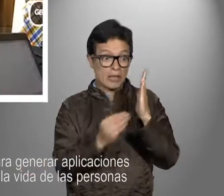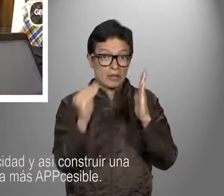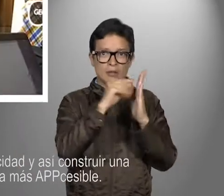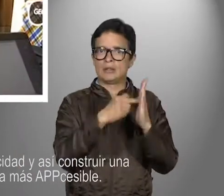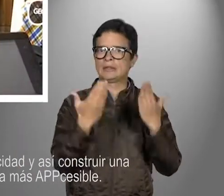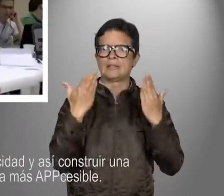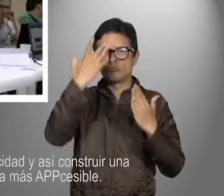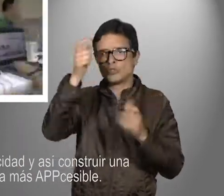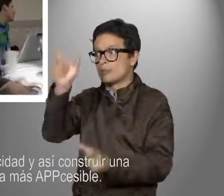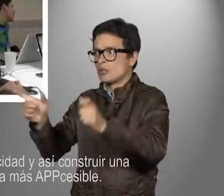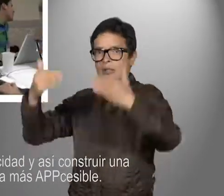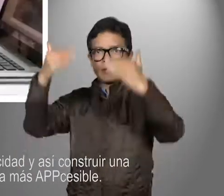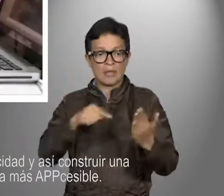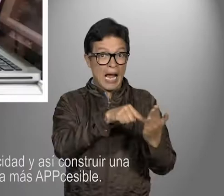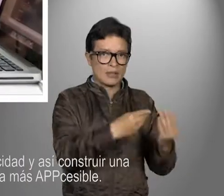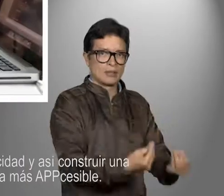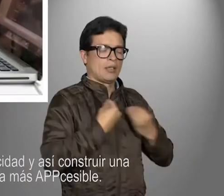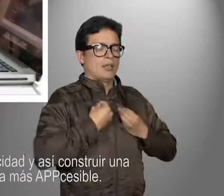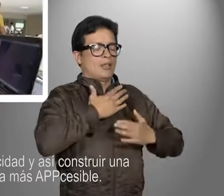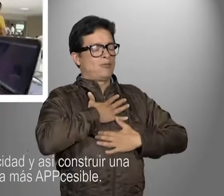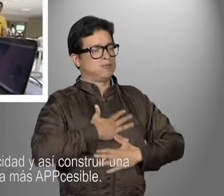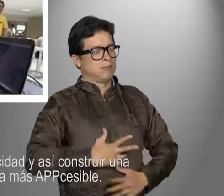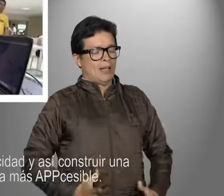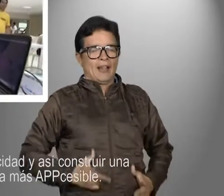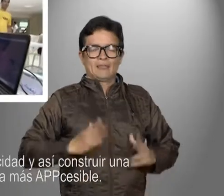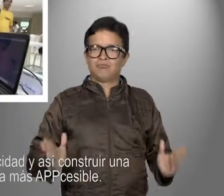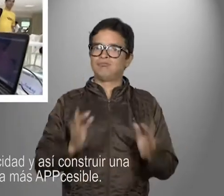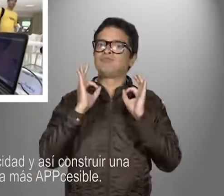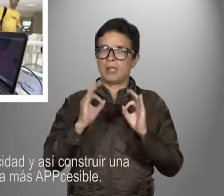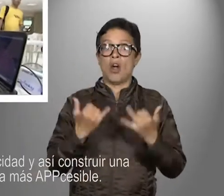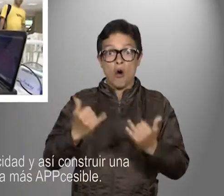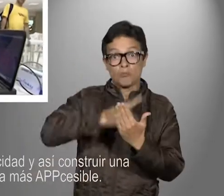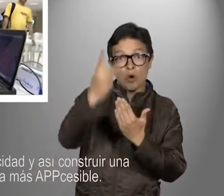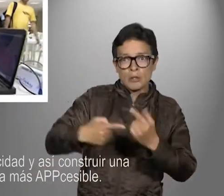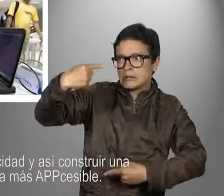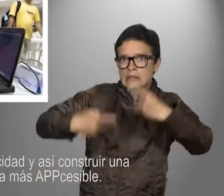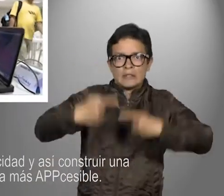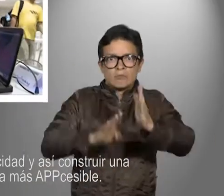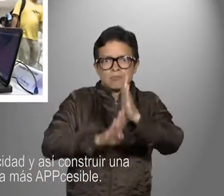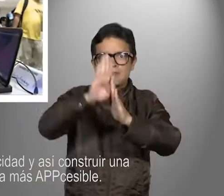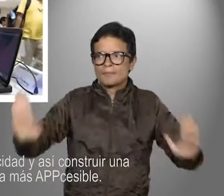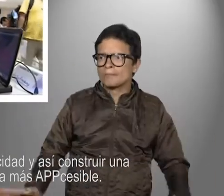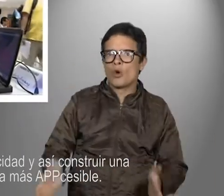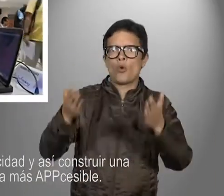las personas con discapacidad y así construir una Colombia más accesible.